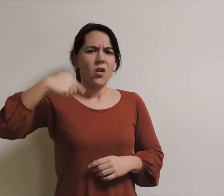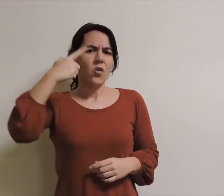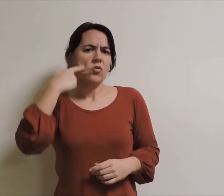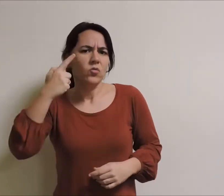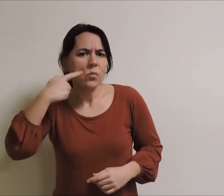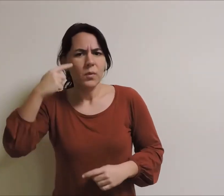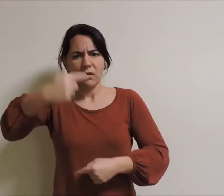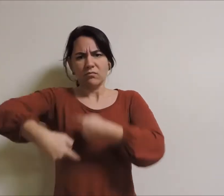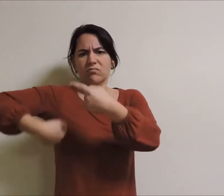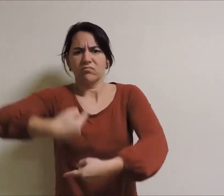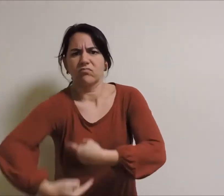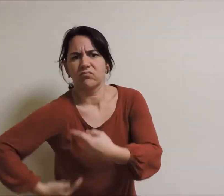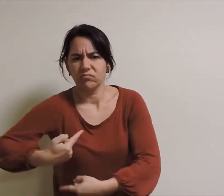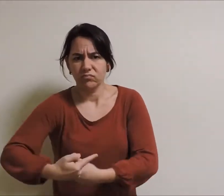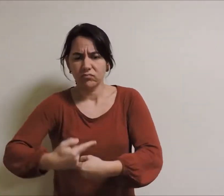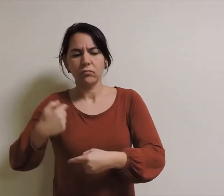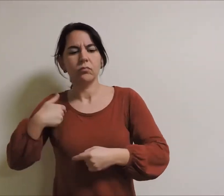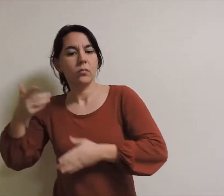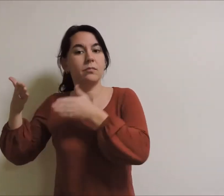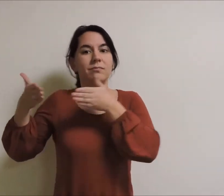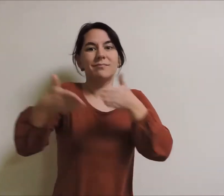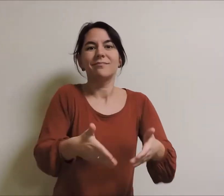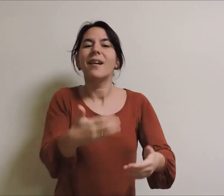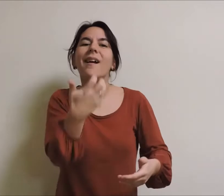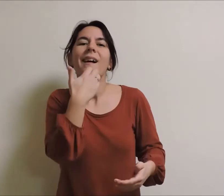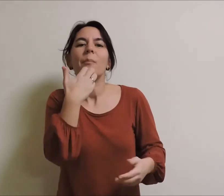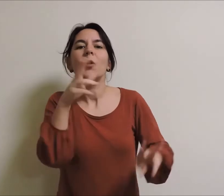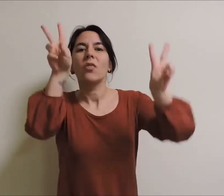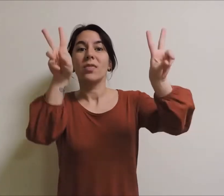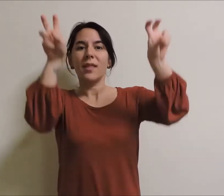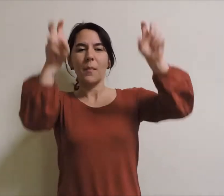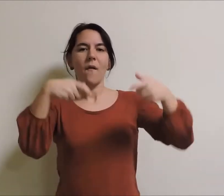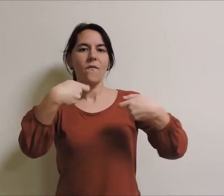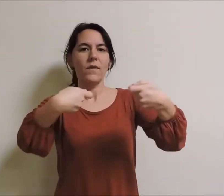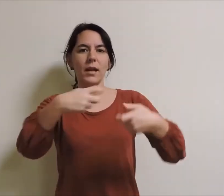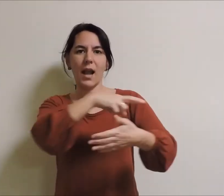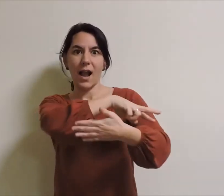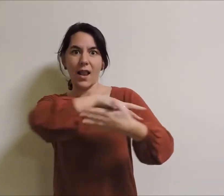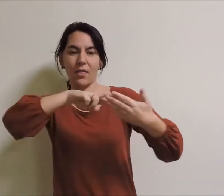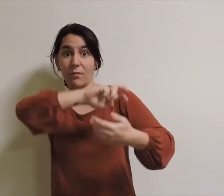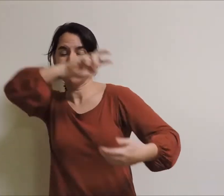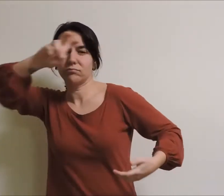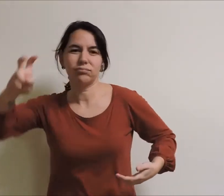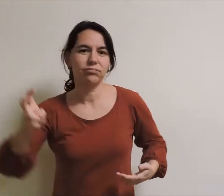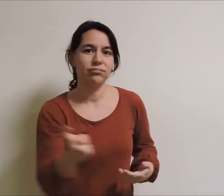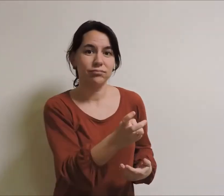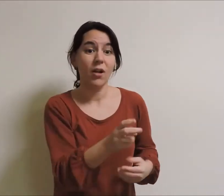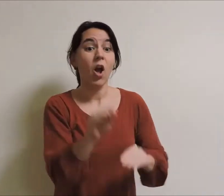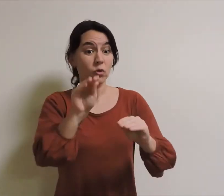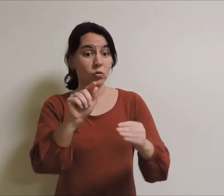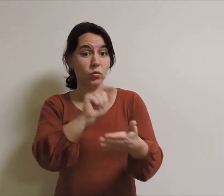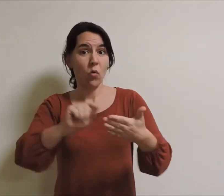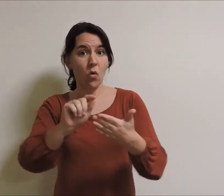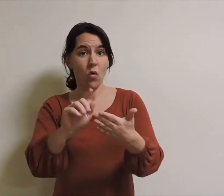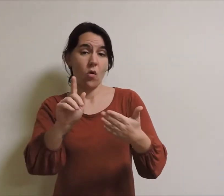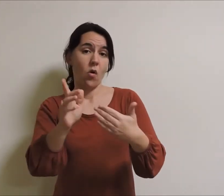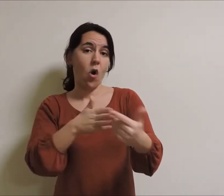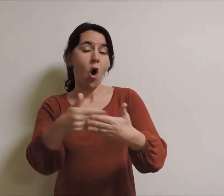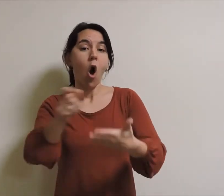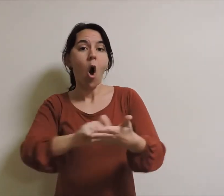Por exemplo, nas feiras de Galicia, sobre as que escribe en algúnas das súas obras. Gusta